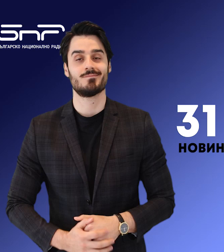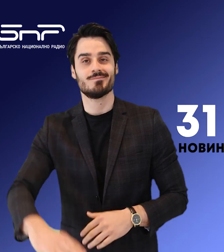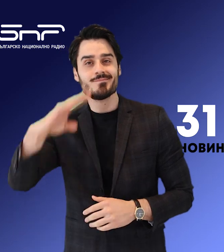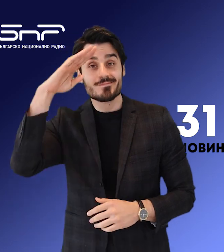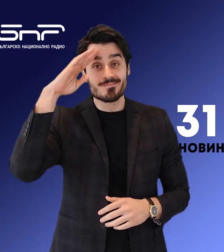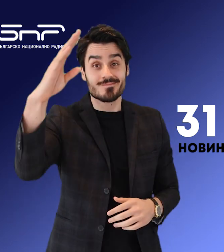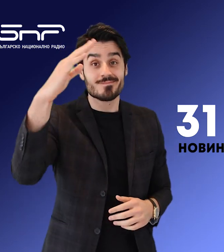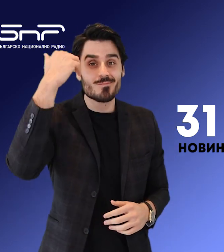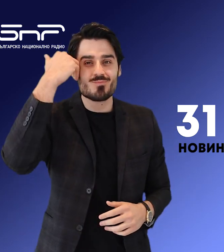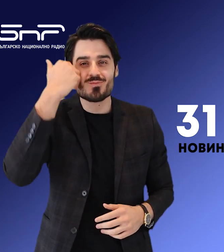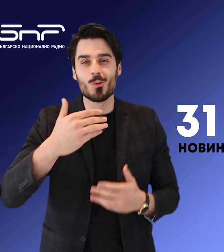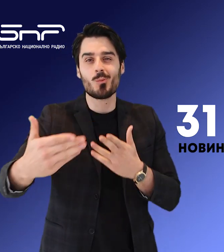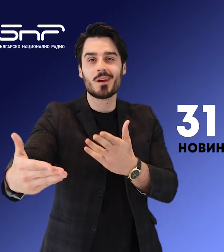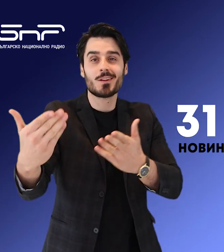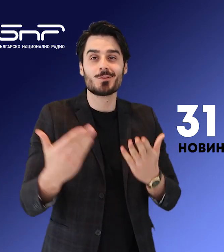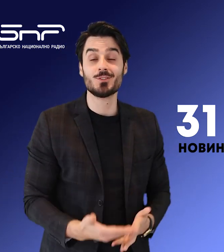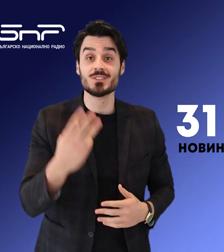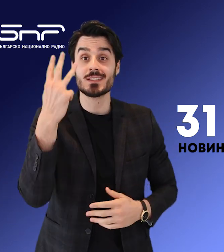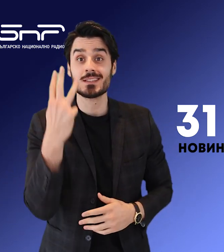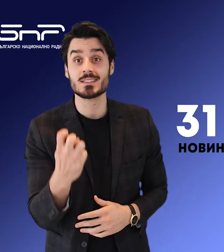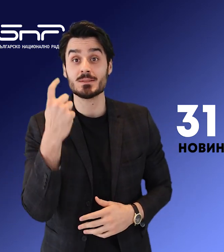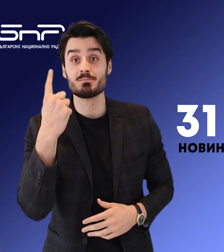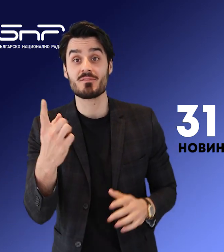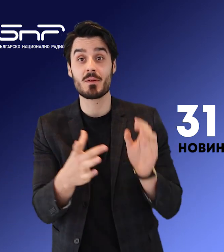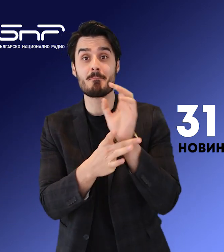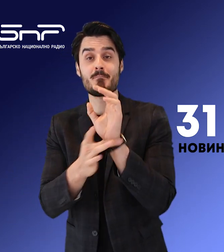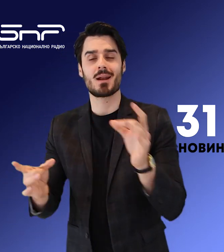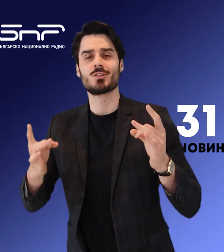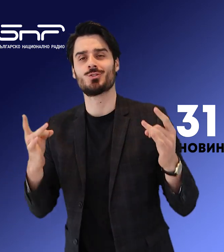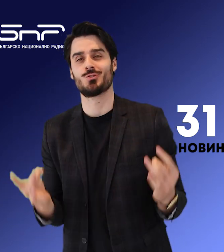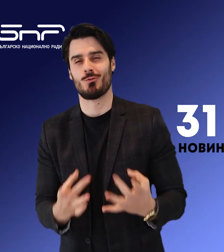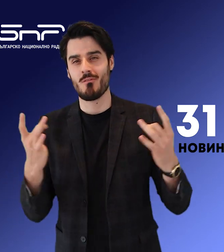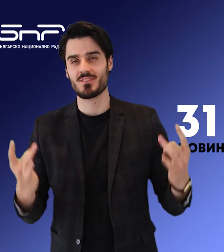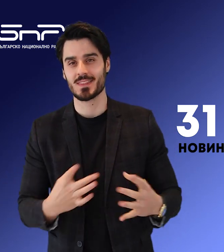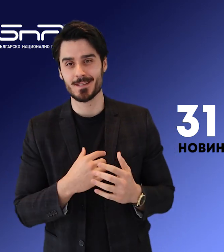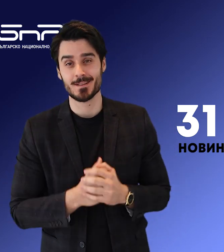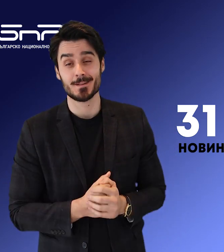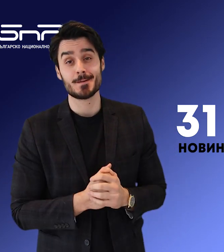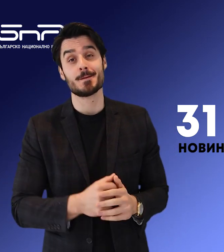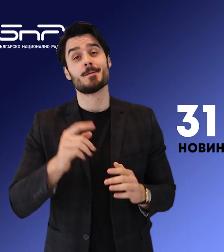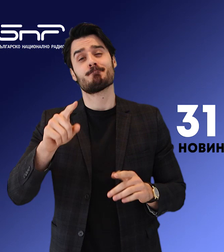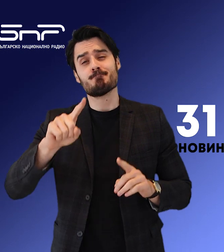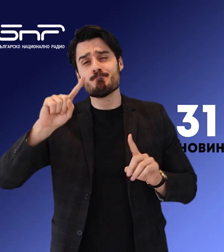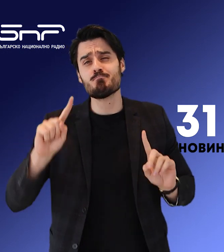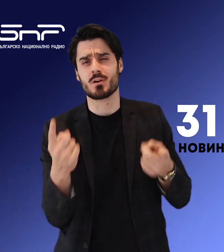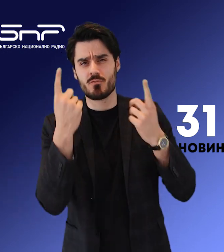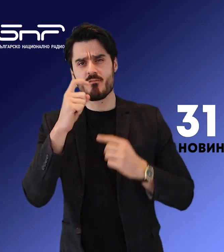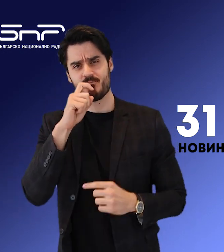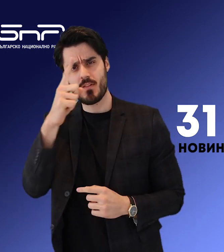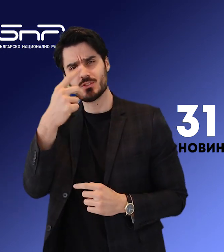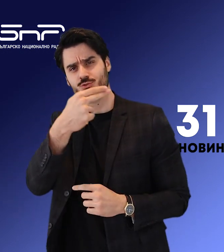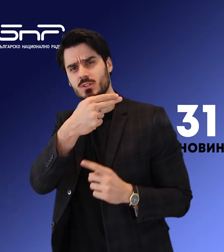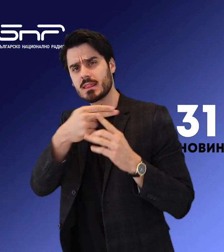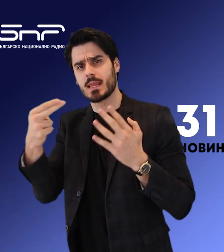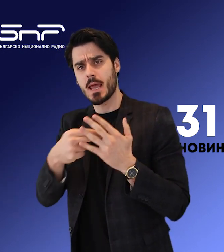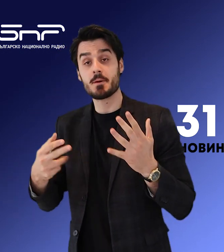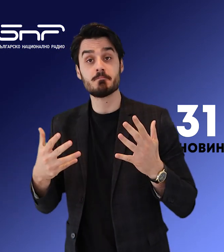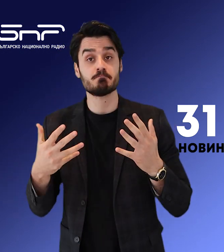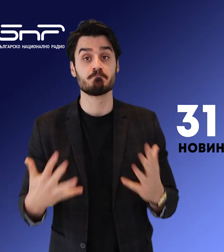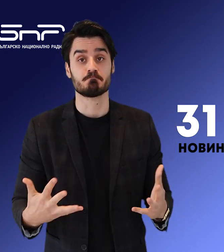12 часа започва обеднението с ведомителен бюлетин на БНР. С началото на кратко, по-важните новини до този